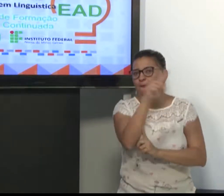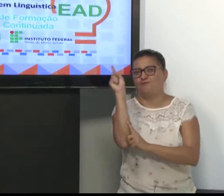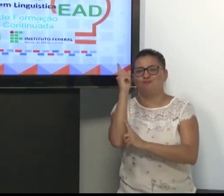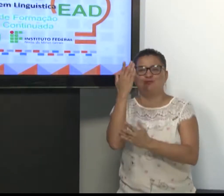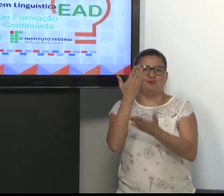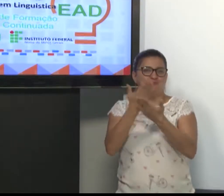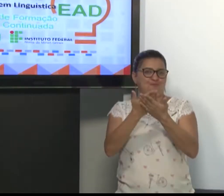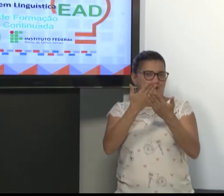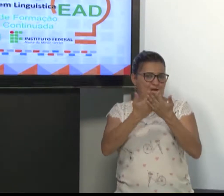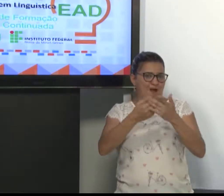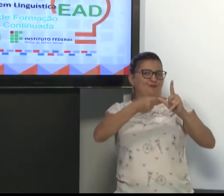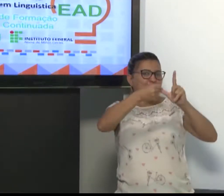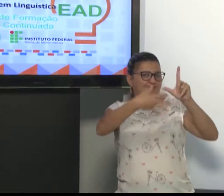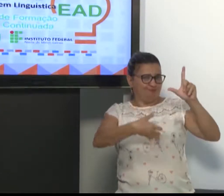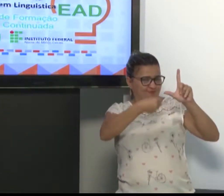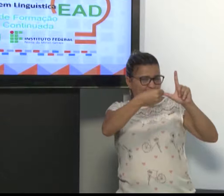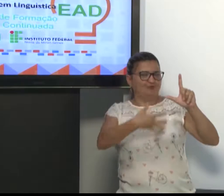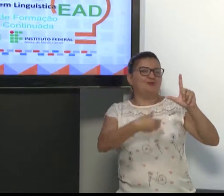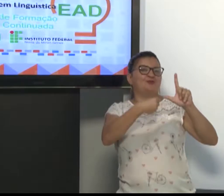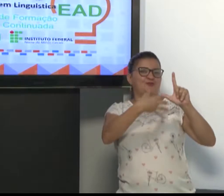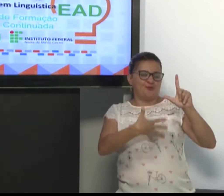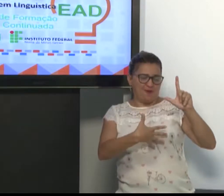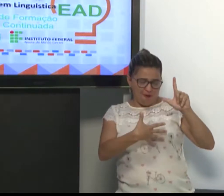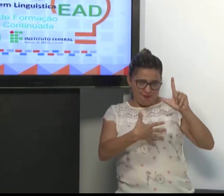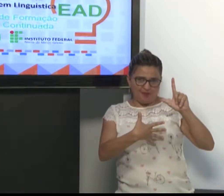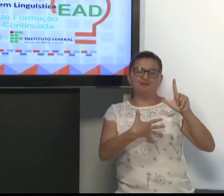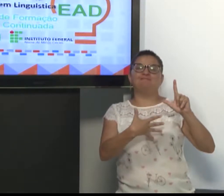Porque agora é a nossa última aula, a nossa última videoaula.